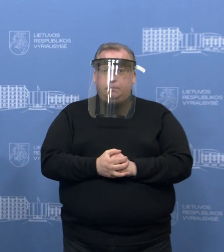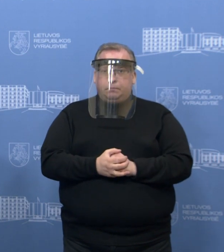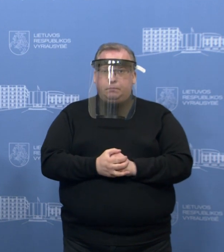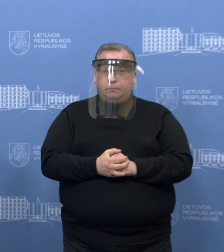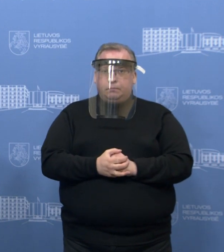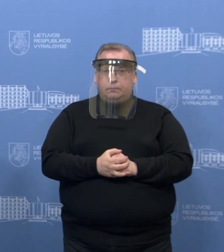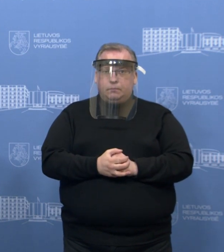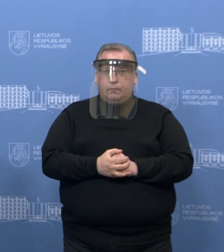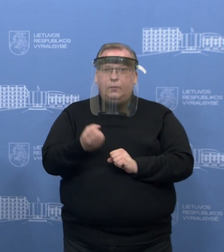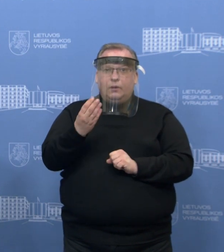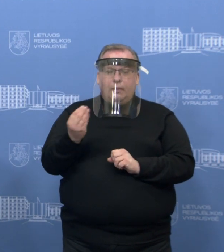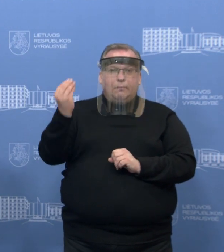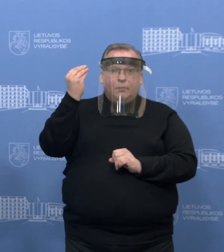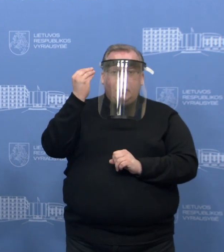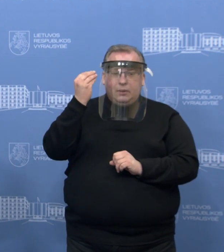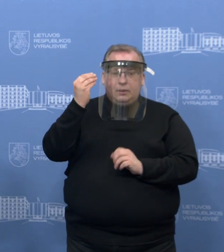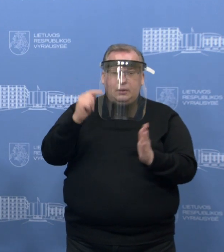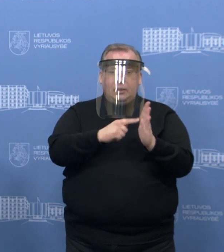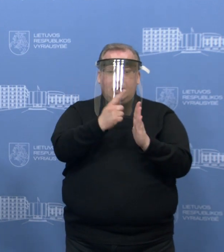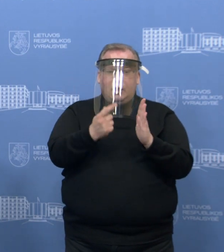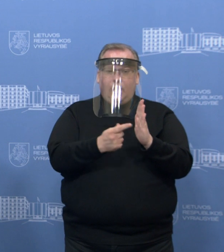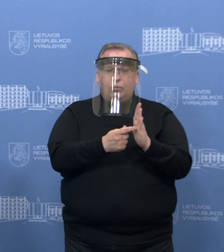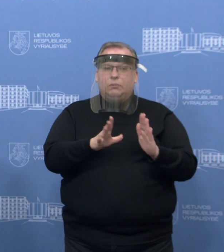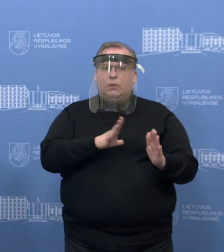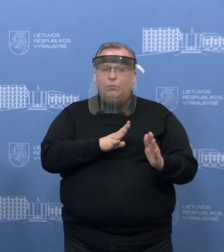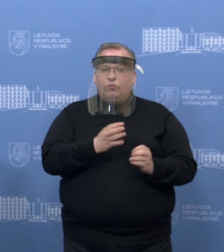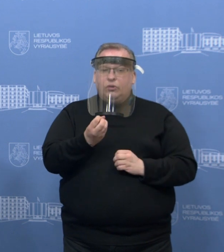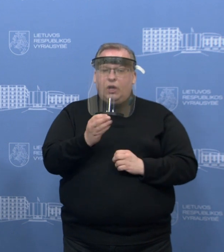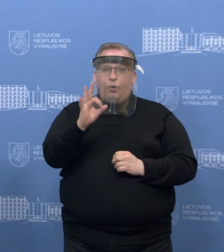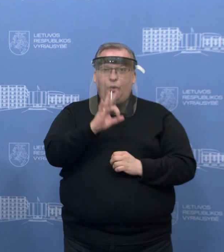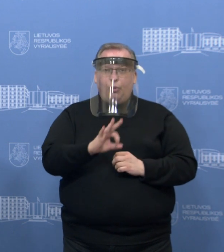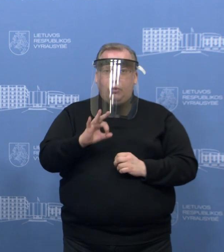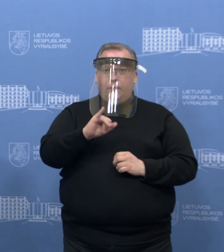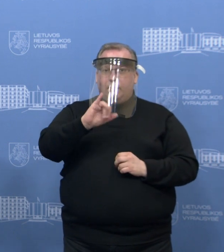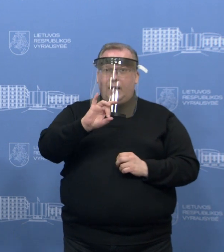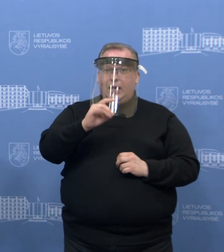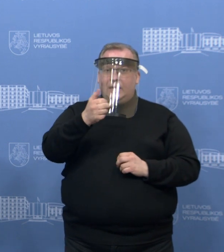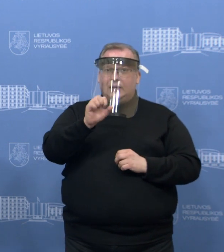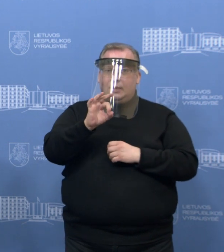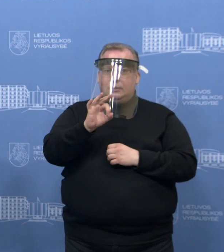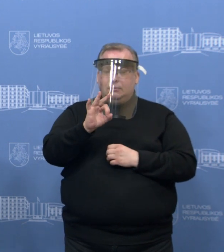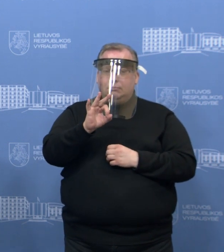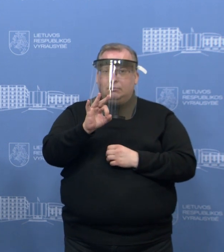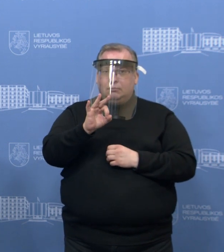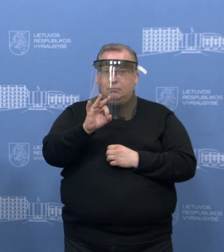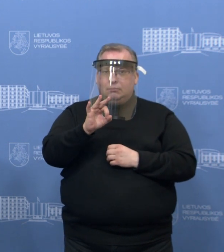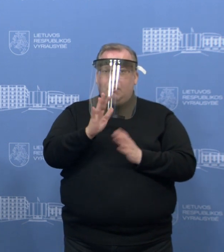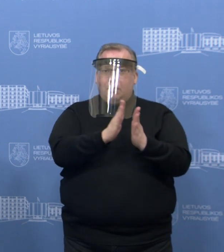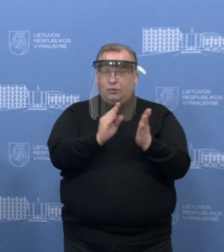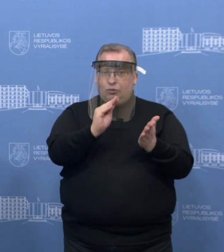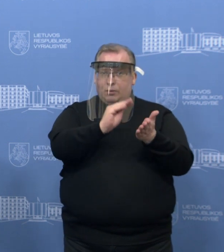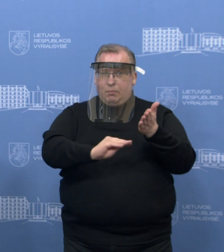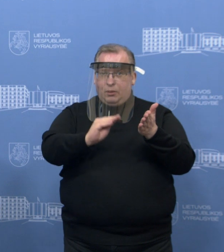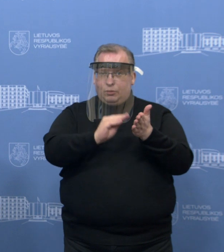Toliau dar priminkite klausimo dalis. Ignai, gal galėtumėt pakartuoti keletą savo klausimų?